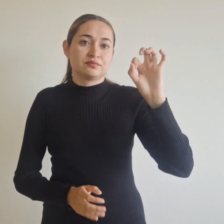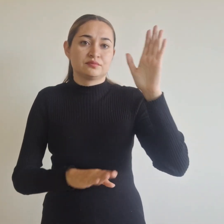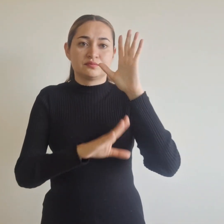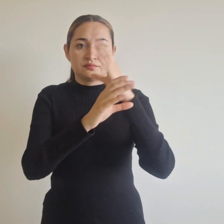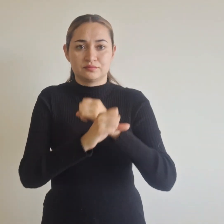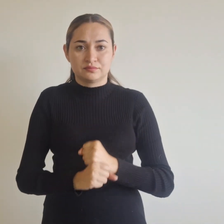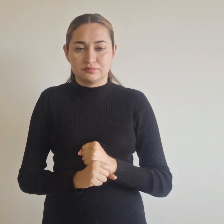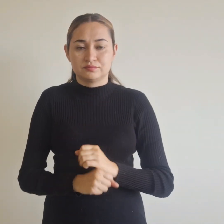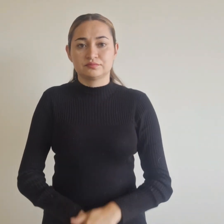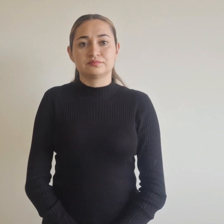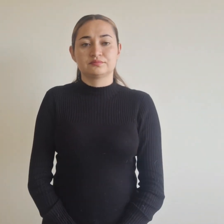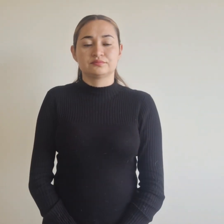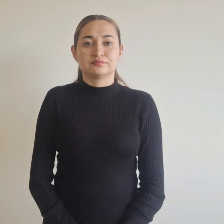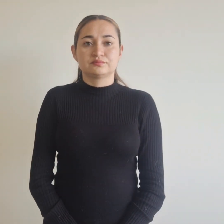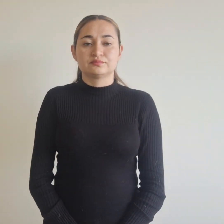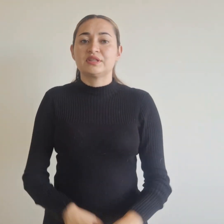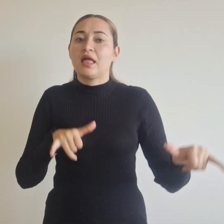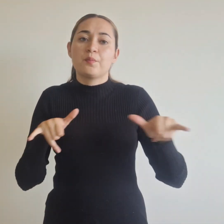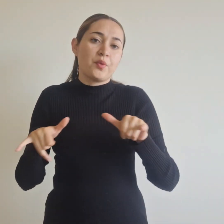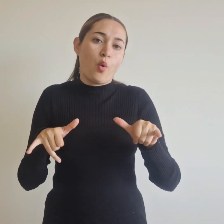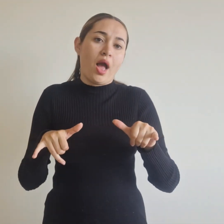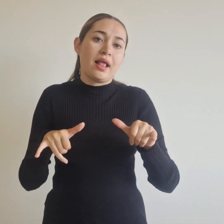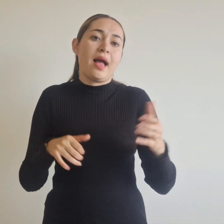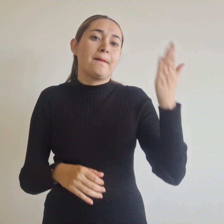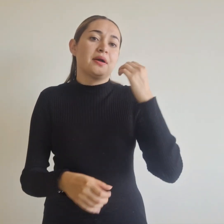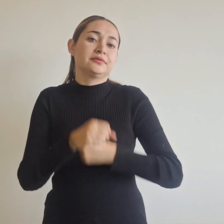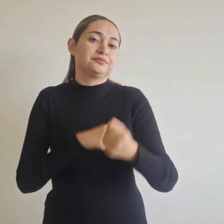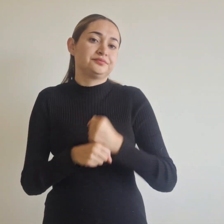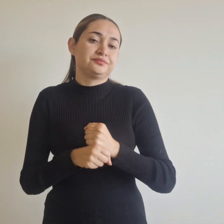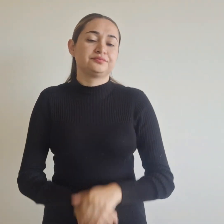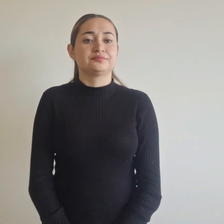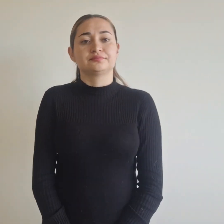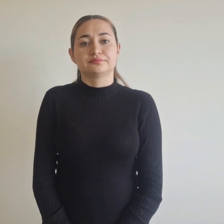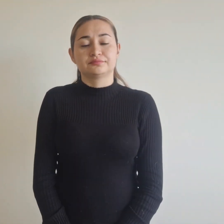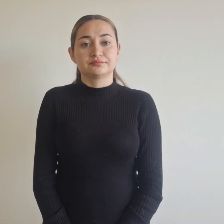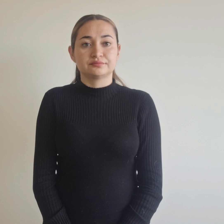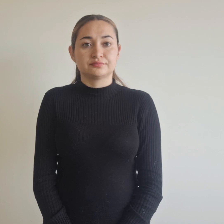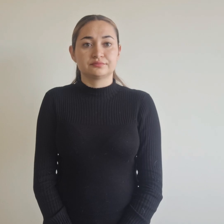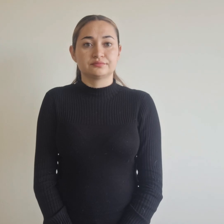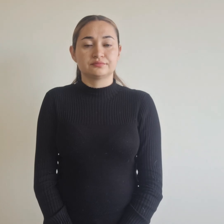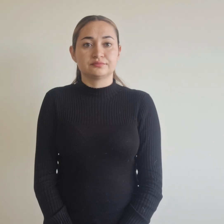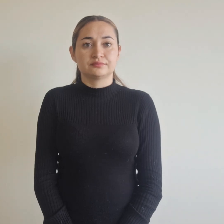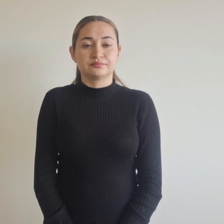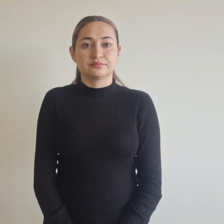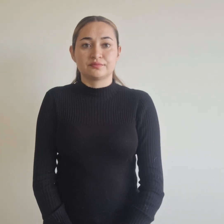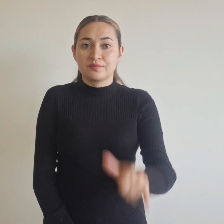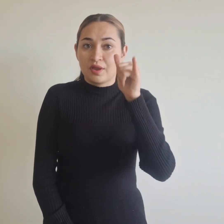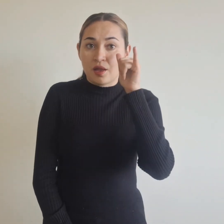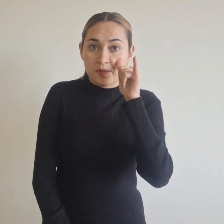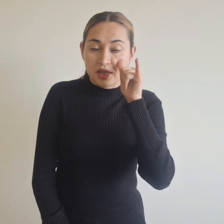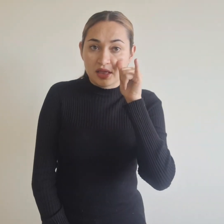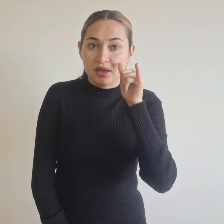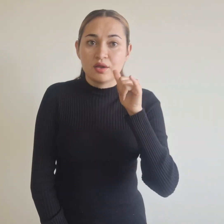contempladas en este acto administrativo. El ingeniero Juan Carlos Leguizamón,